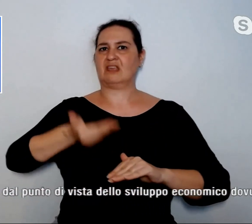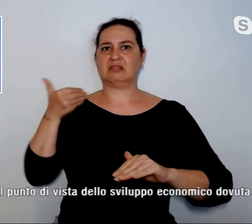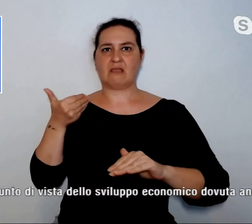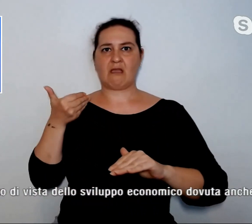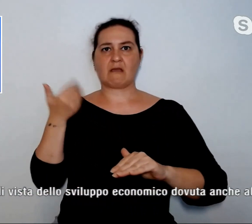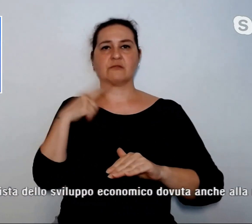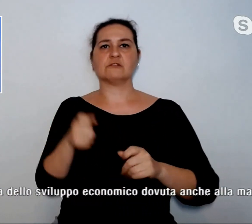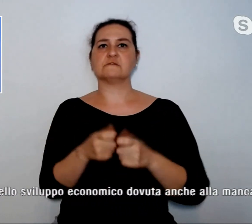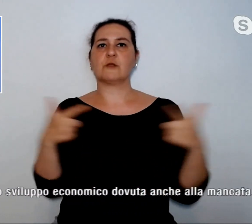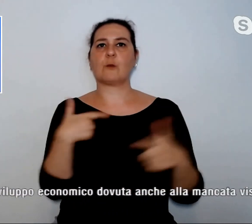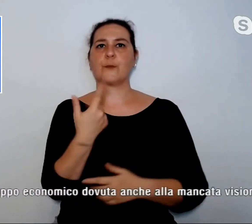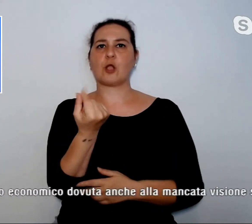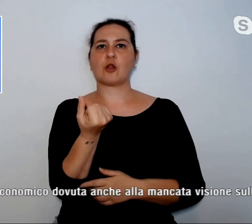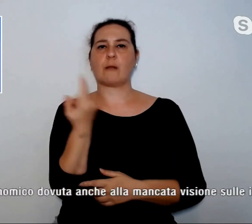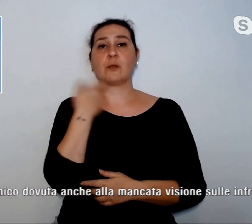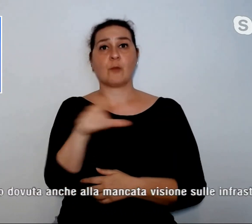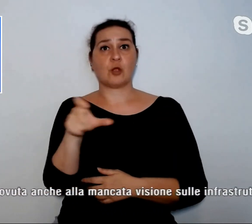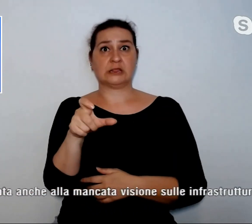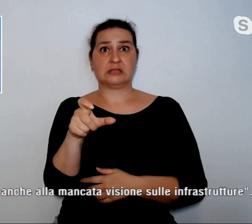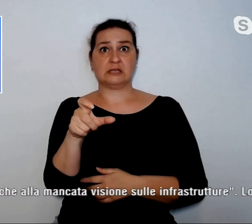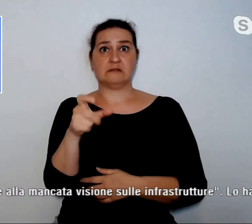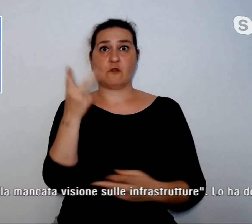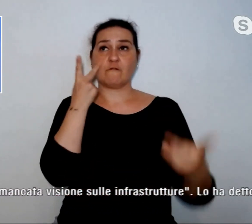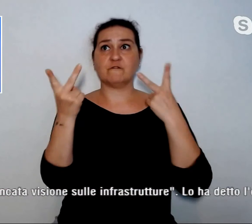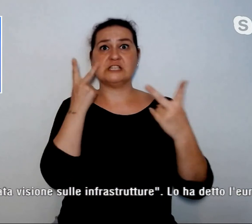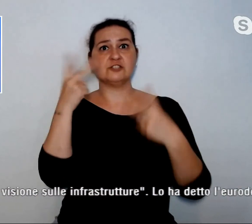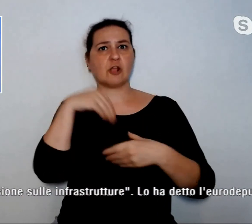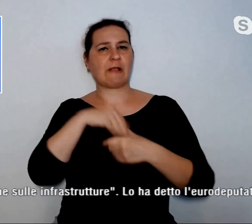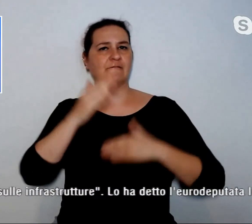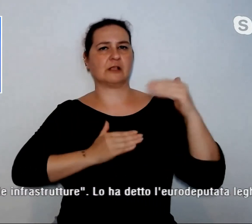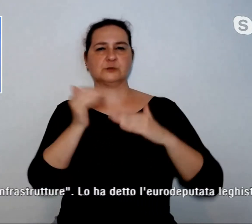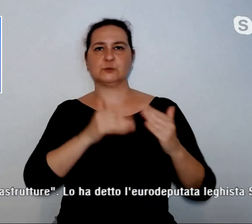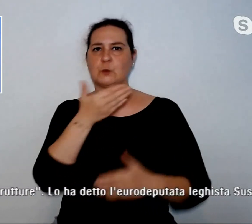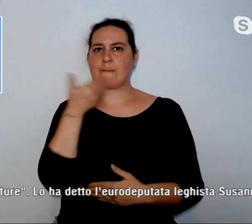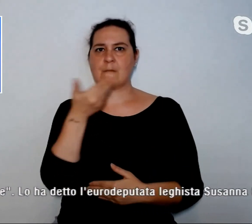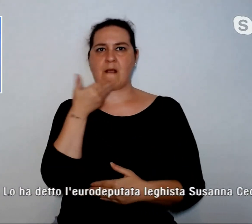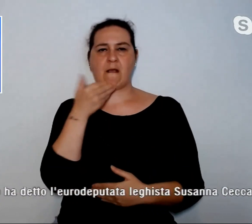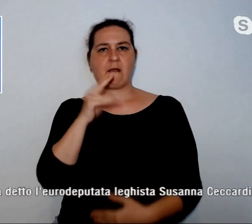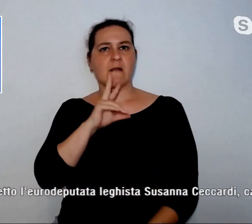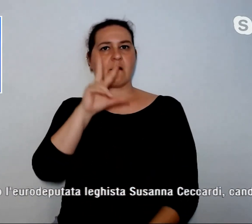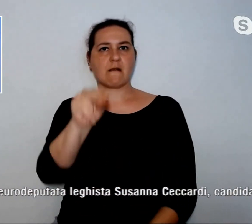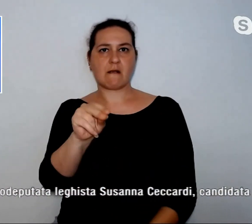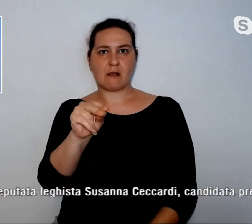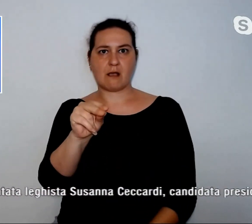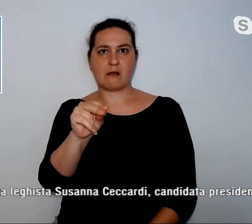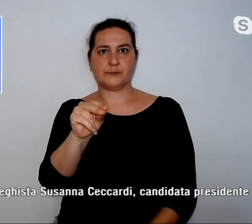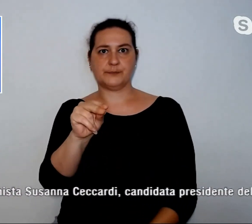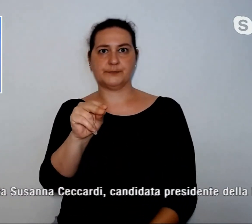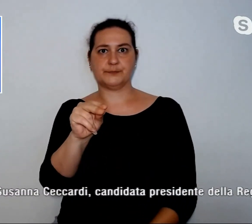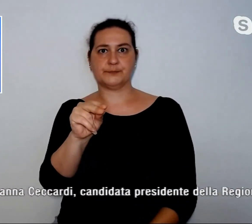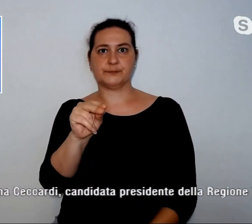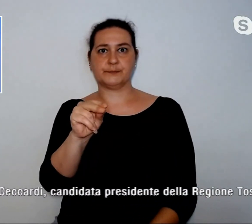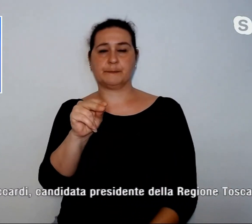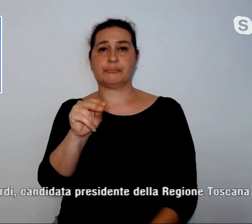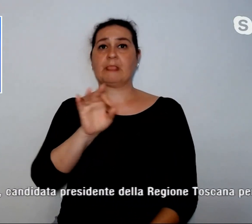dovuta anche alla mancata visione sulle infrastrutture. Lo ha detto l'eurodeputata leghista